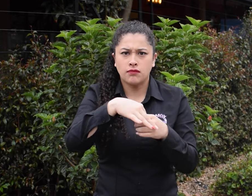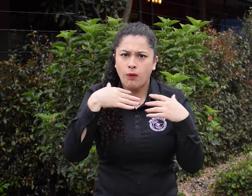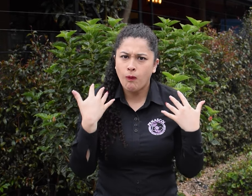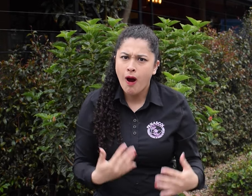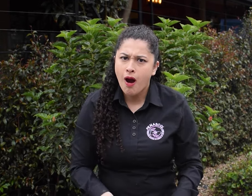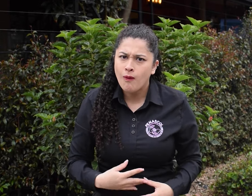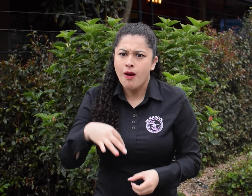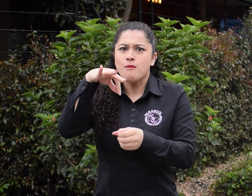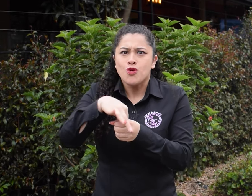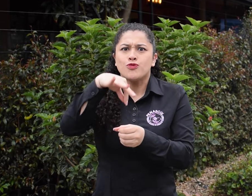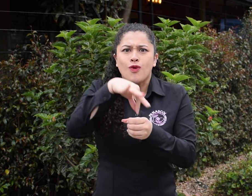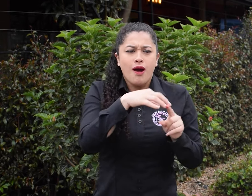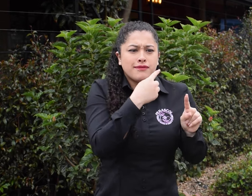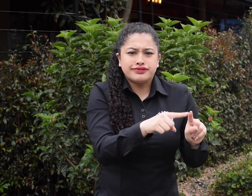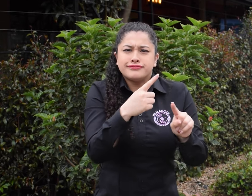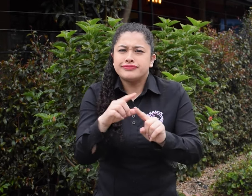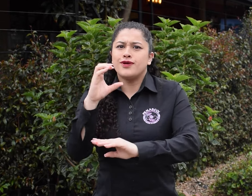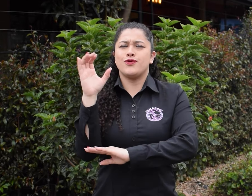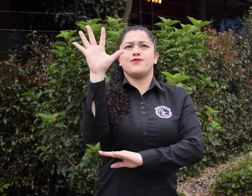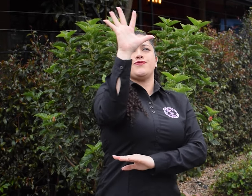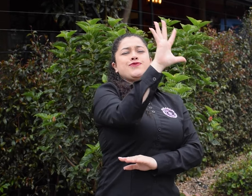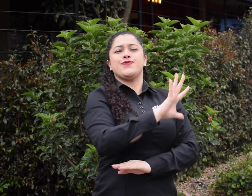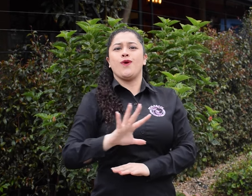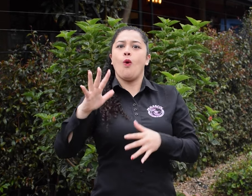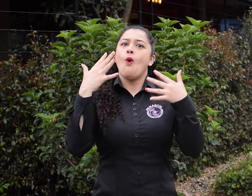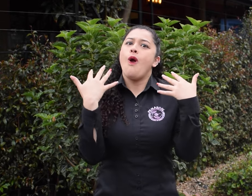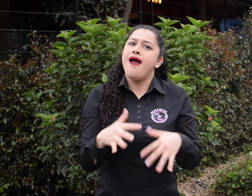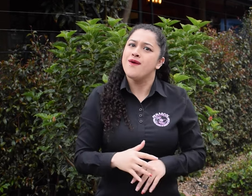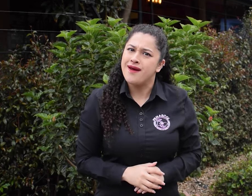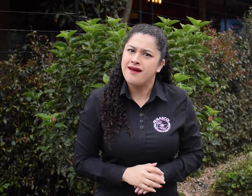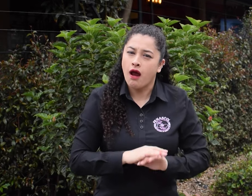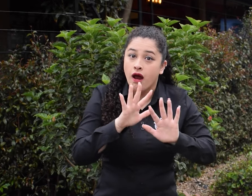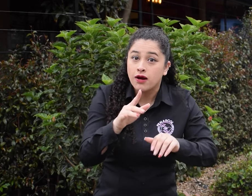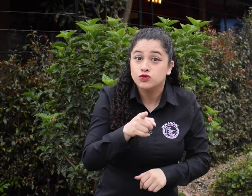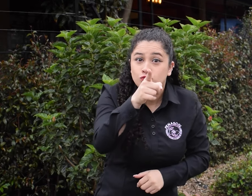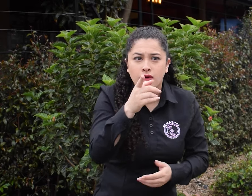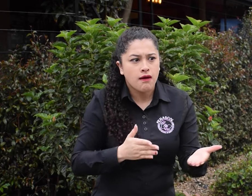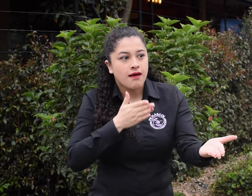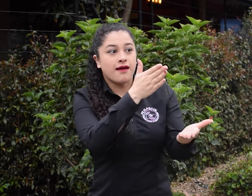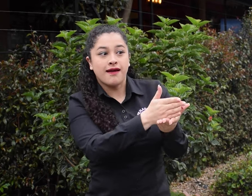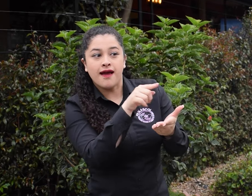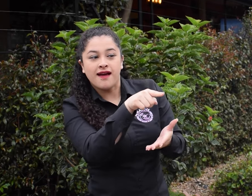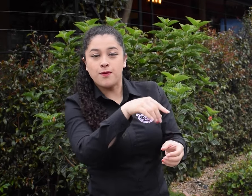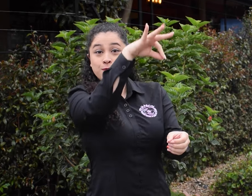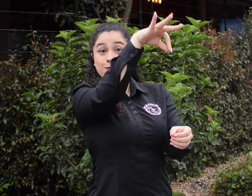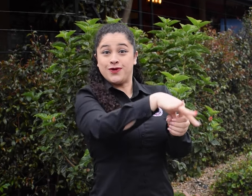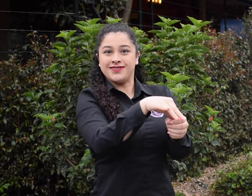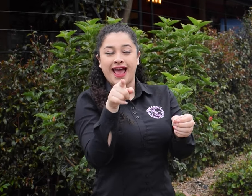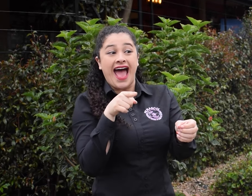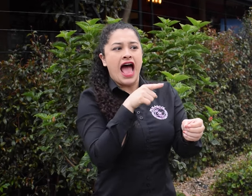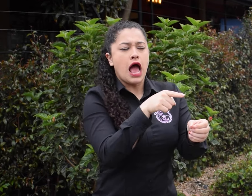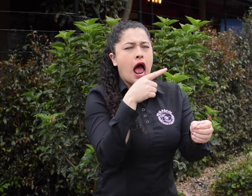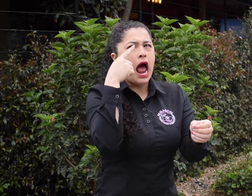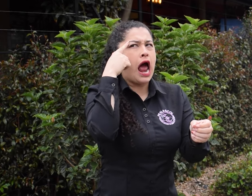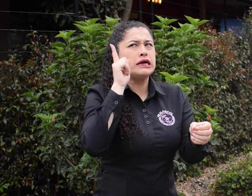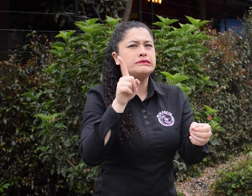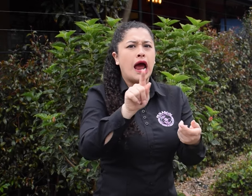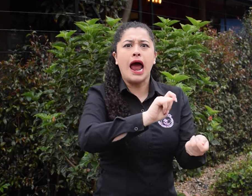¡Wow! Será una jornada muy importante de elecciones en Colombia. Si no inscribiste tu cédula en las fechas programadas,